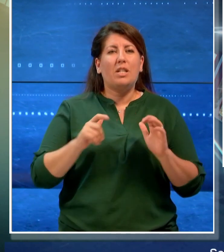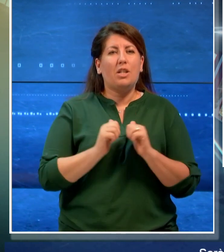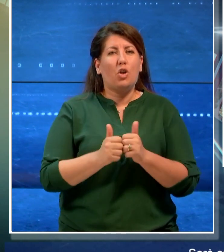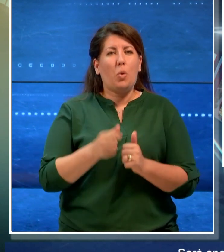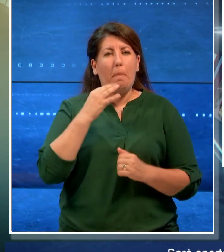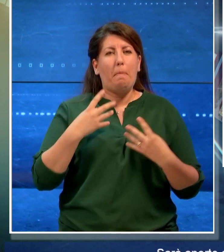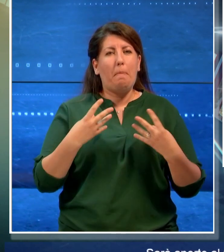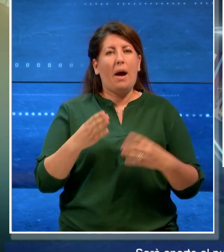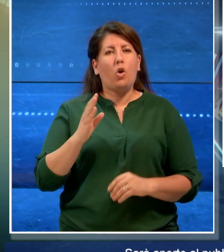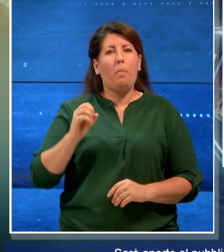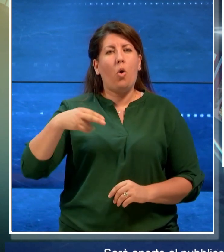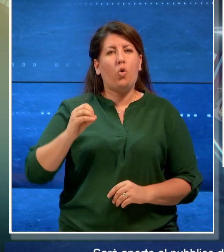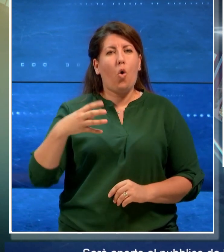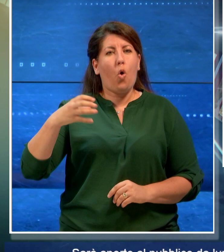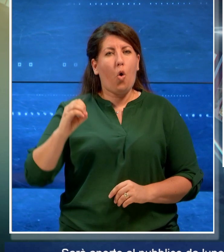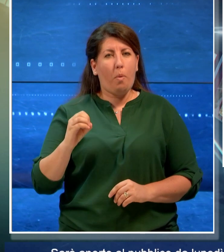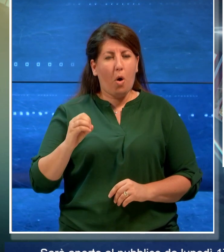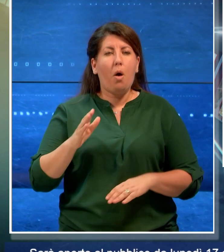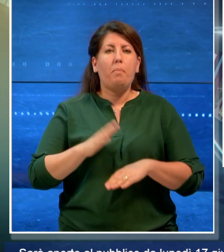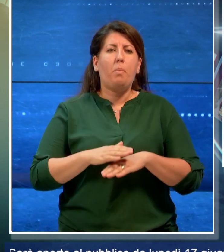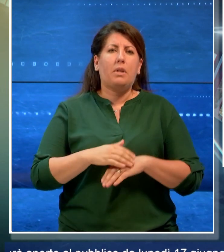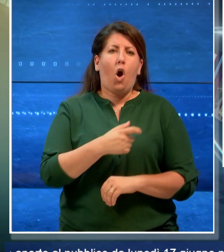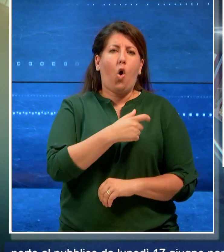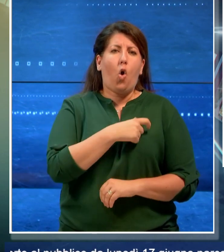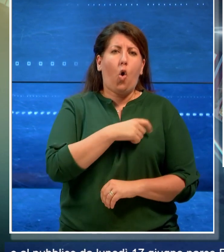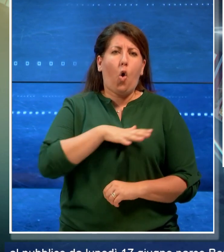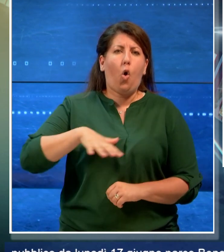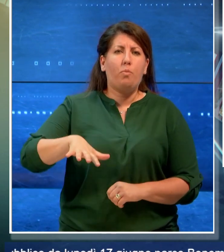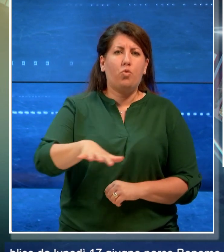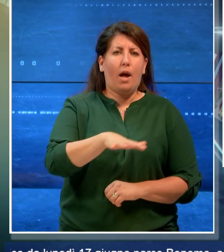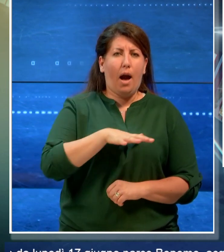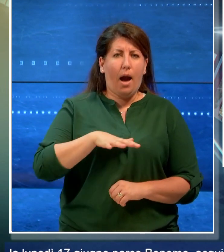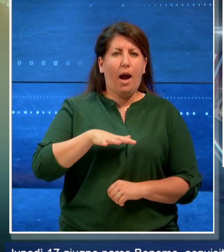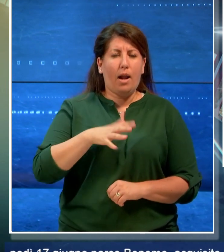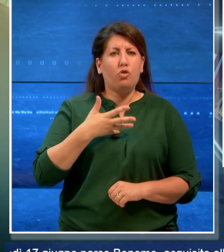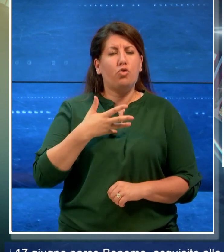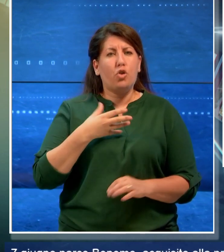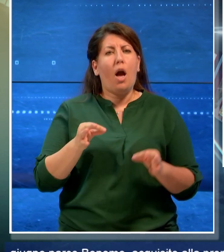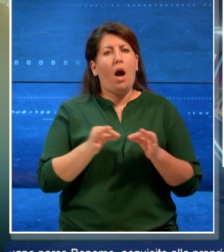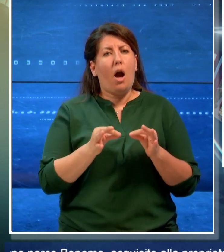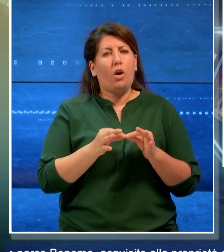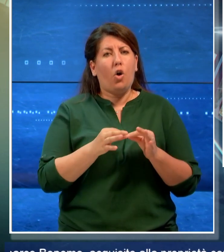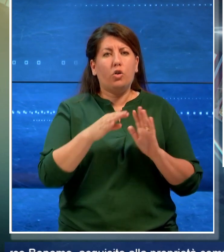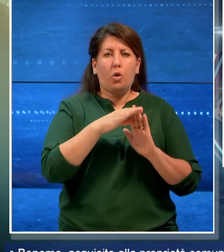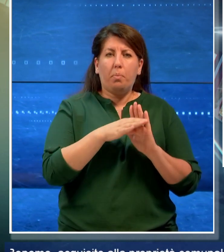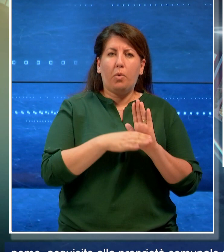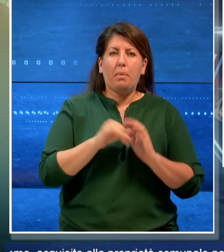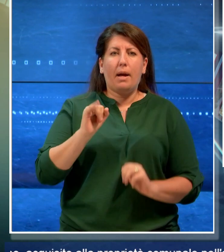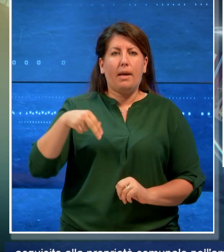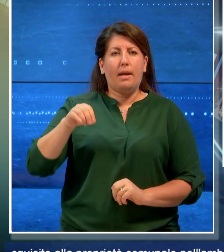acquisito alla proprietà comunale nell'ambito dell'accordo di programma INED